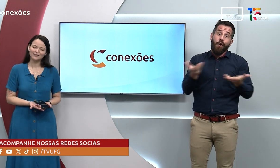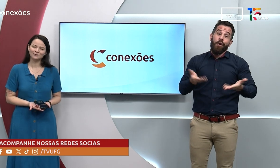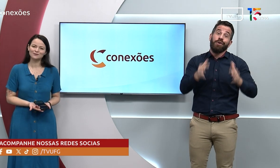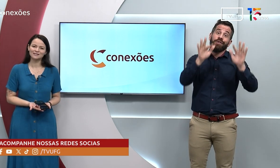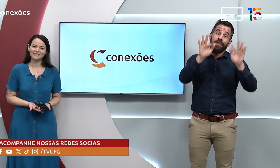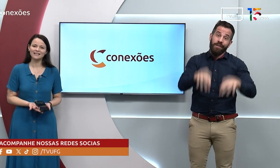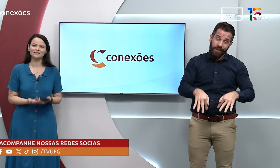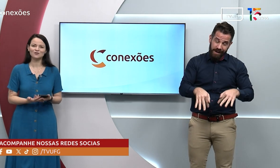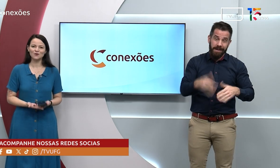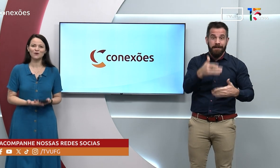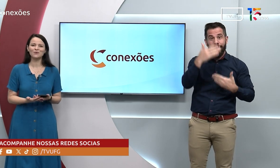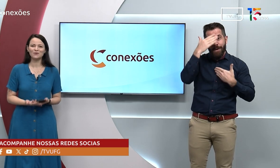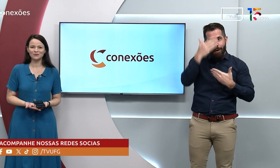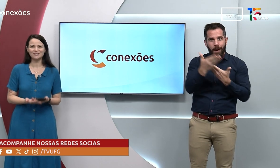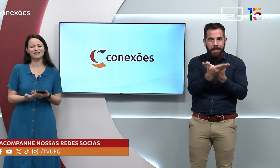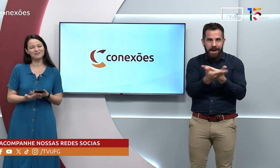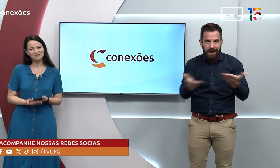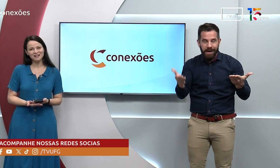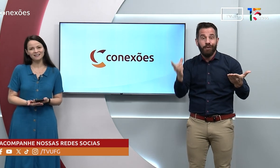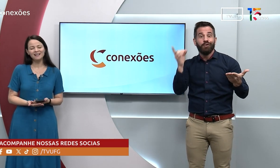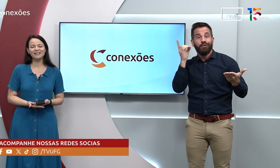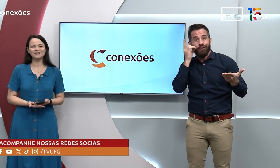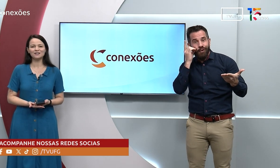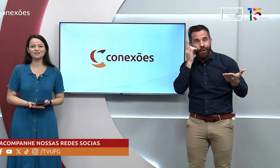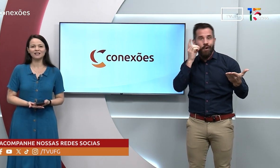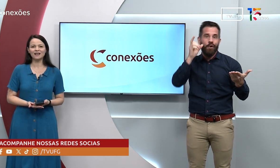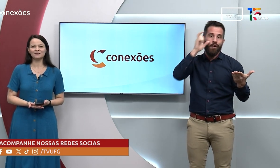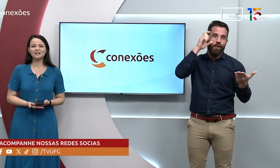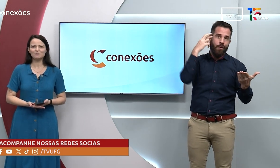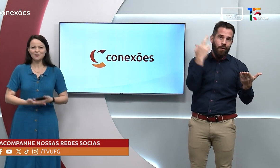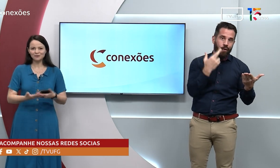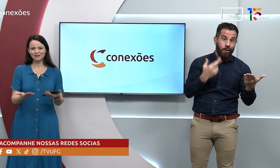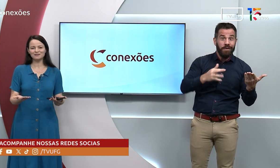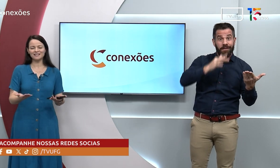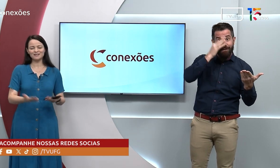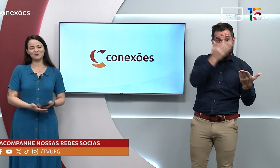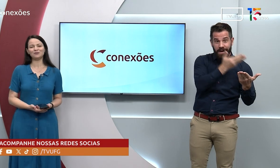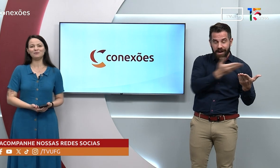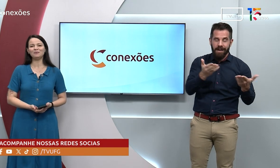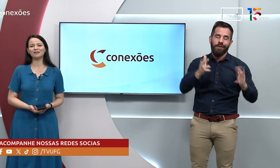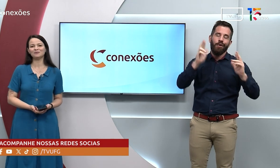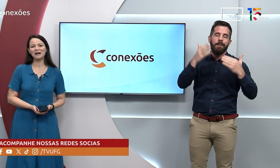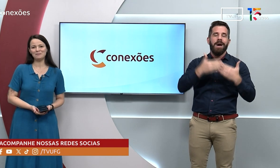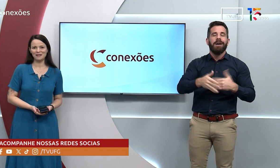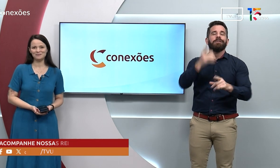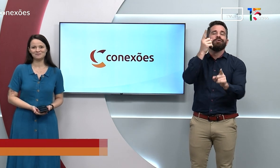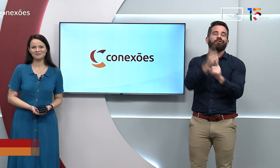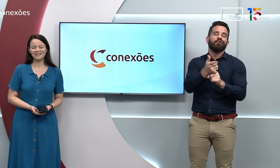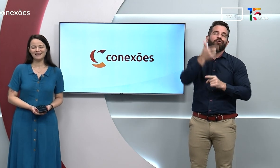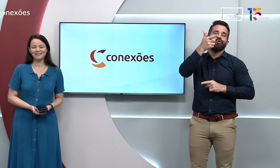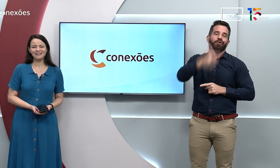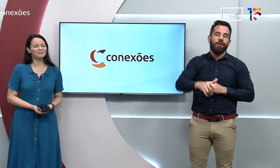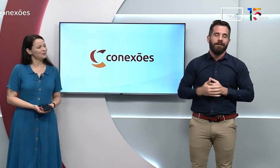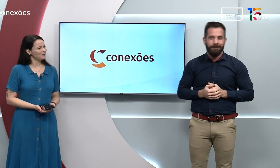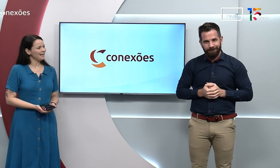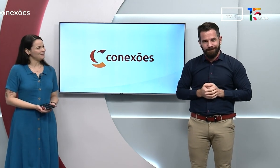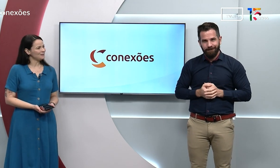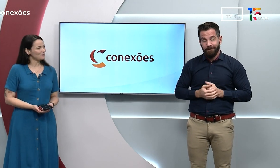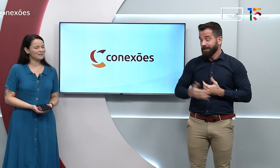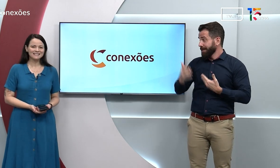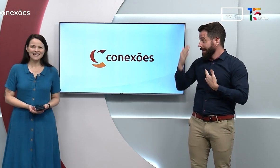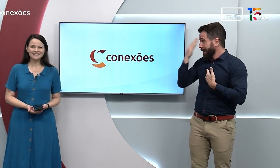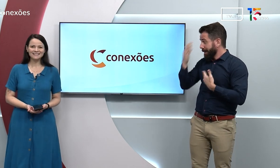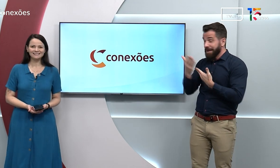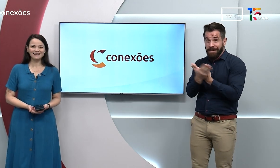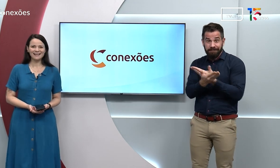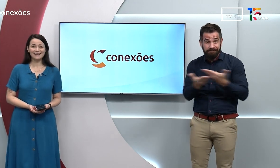Muito obrigada a todos vocês, Diogo, Ruth e Fran. E a gente, claro, espera encontrar vocês em outro momento do caminho. Muito obrigada